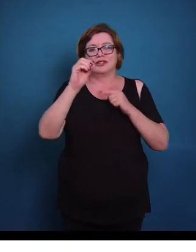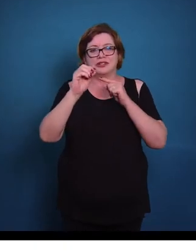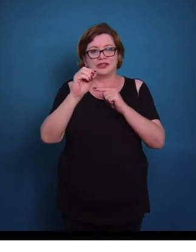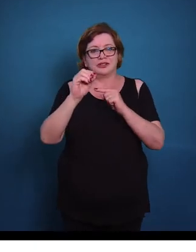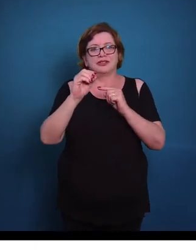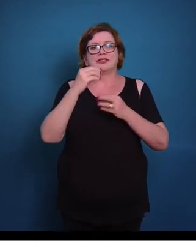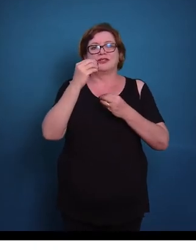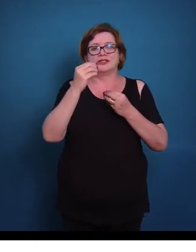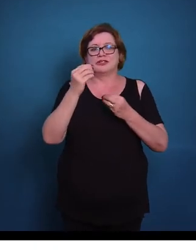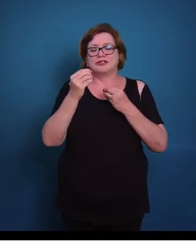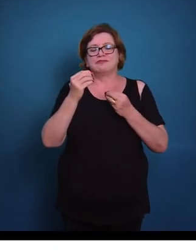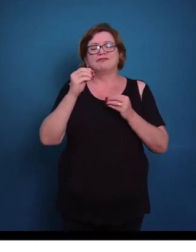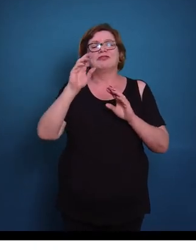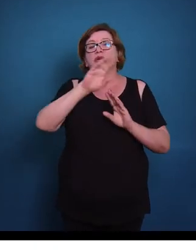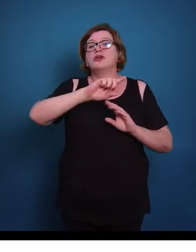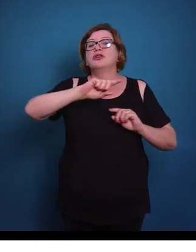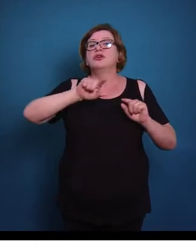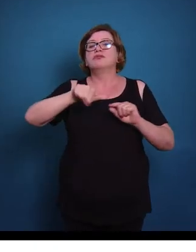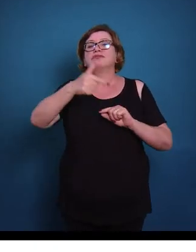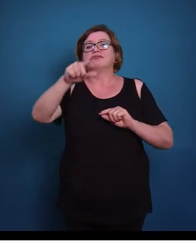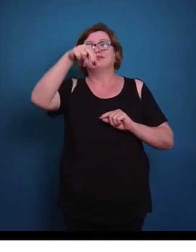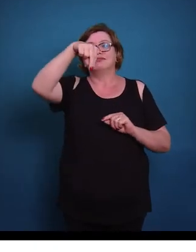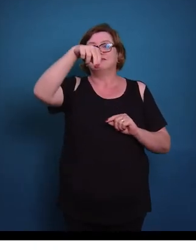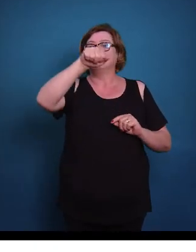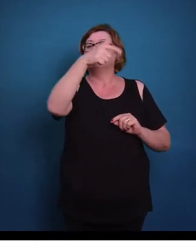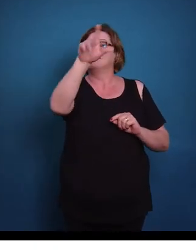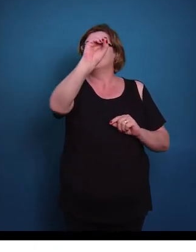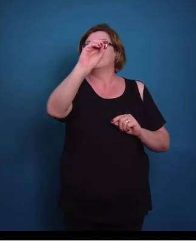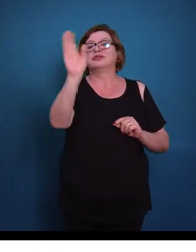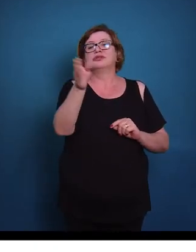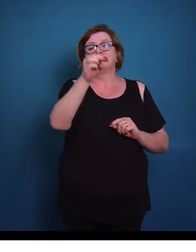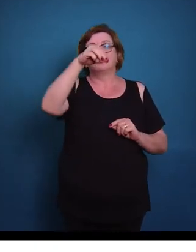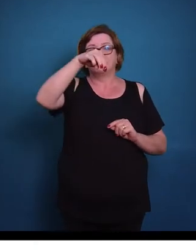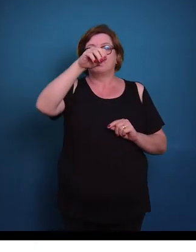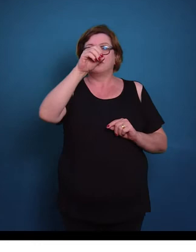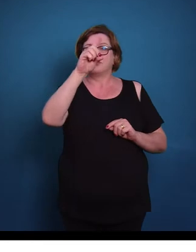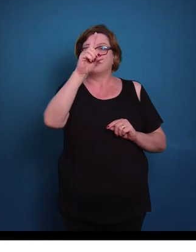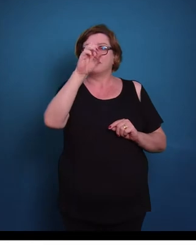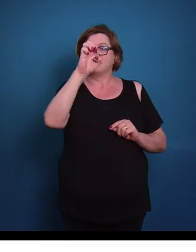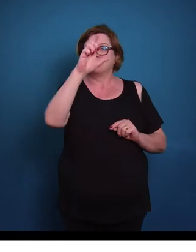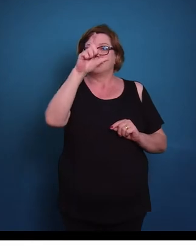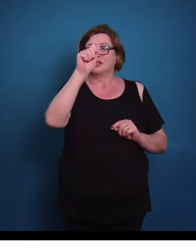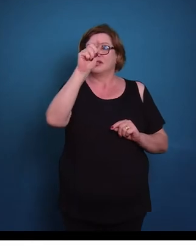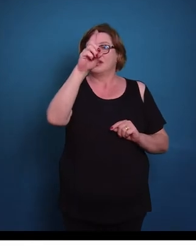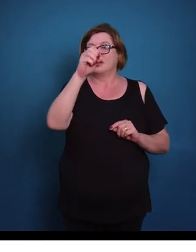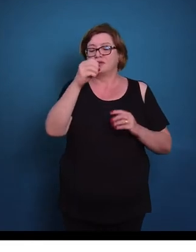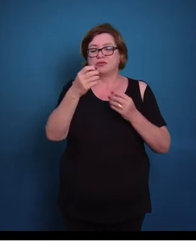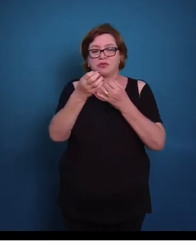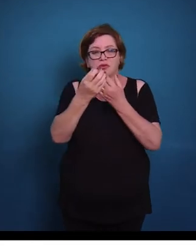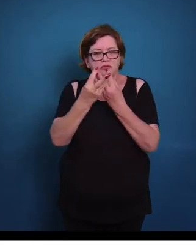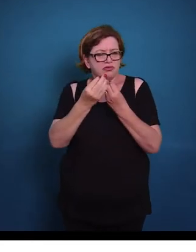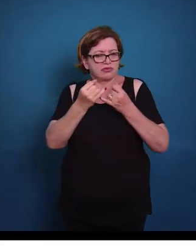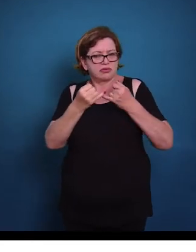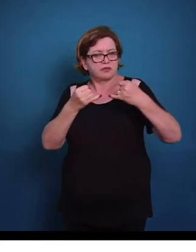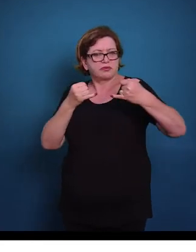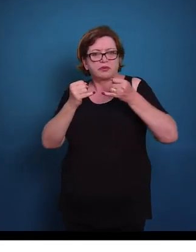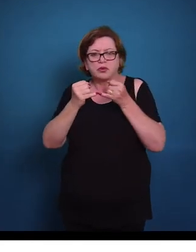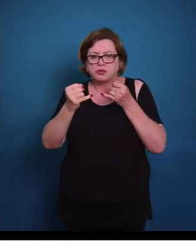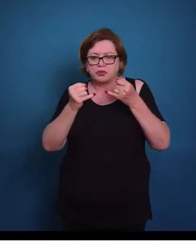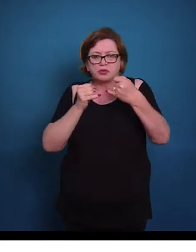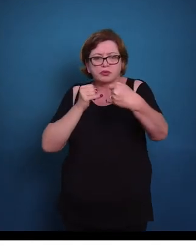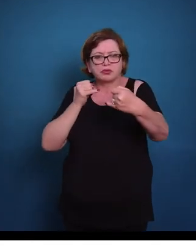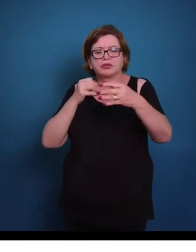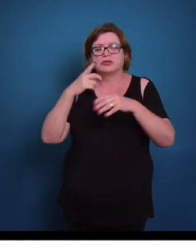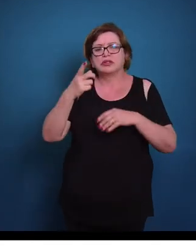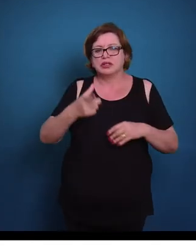tecido conjuntivo não modelado, então nós vamos ter uma grande quantidade de fibras. Então aqui nós temos uma foto que mostra